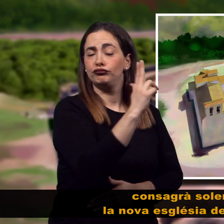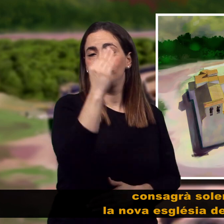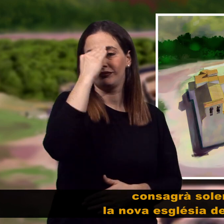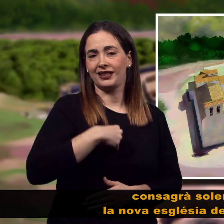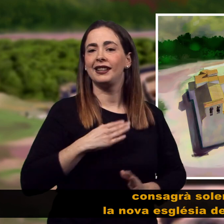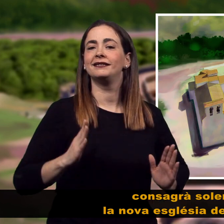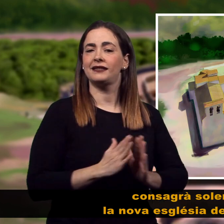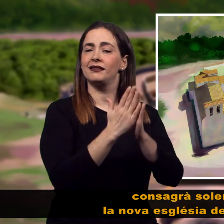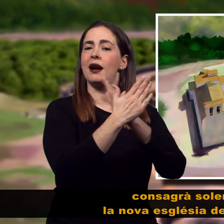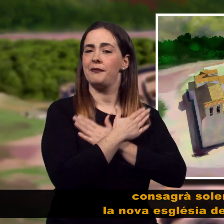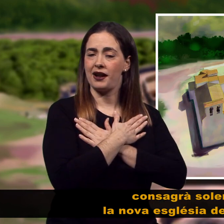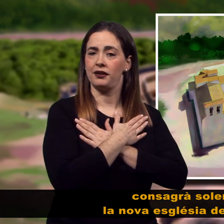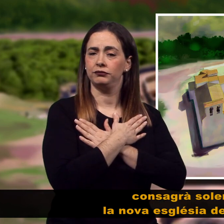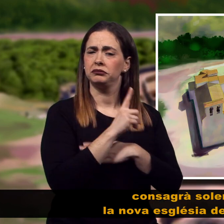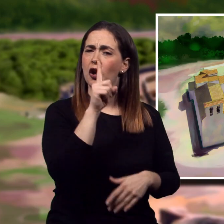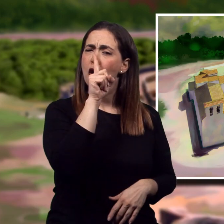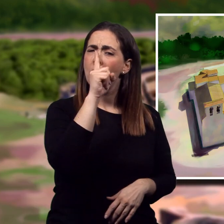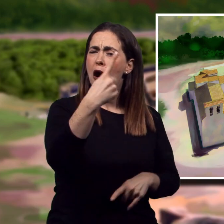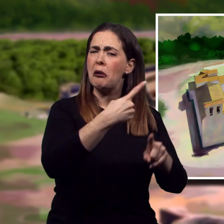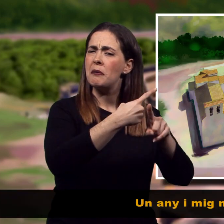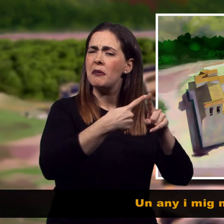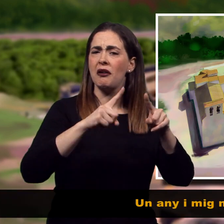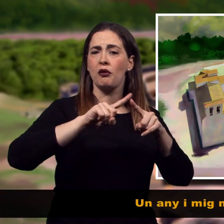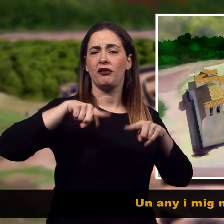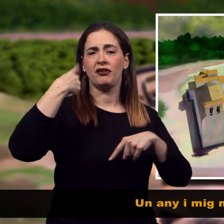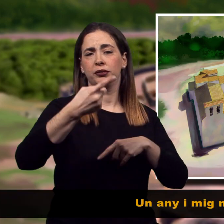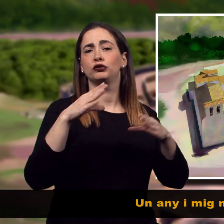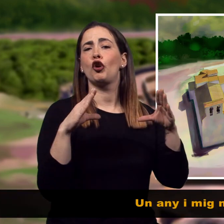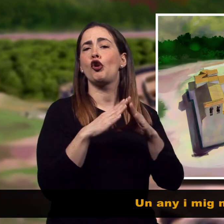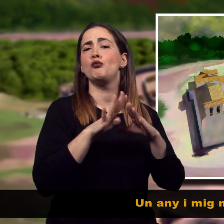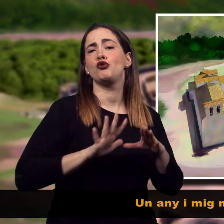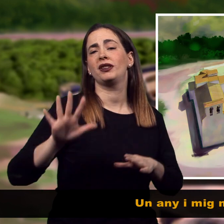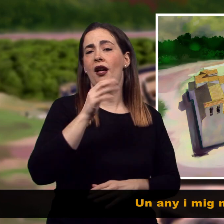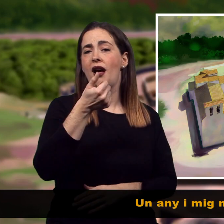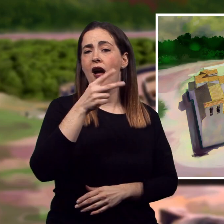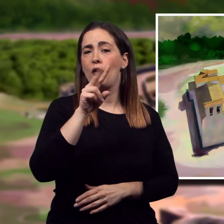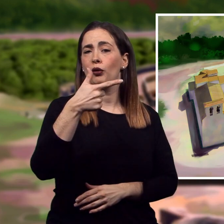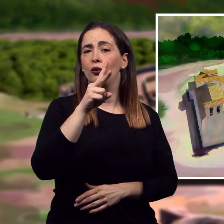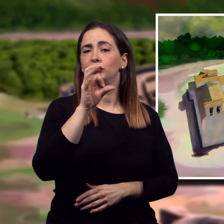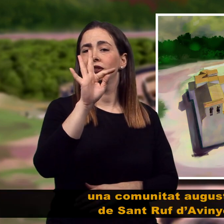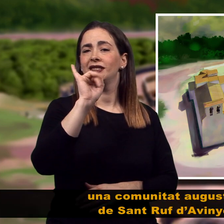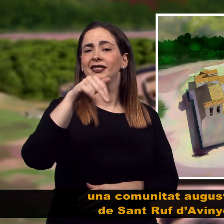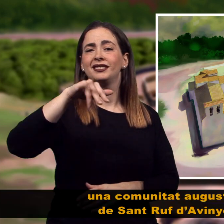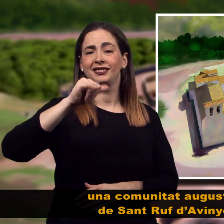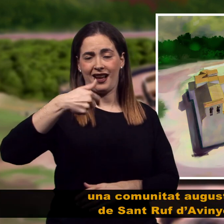Un any i mig més tard, una comunitat augustiniana de l'Horde de Sant Ruf de Vinyó s'instal·la.